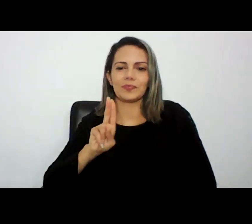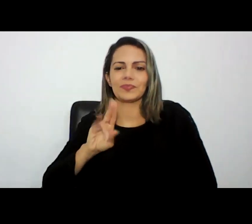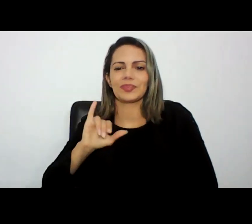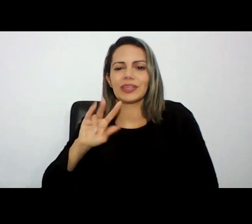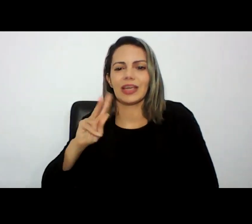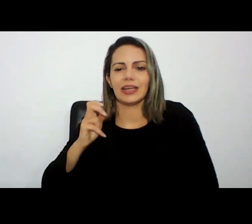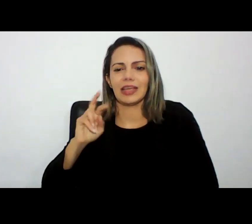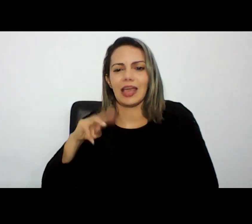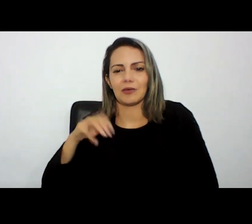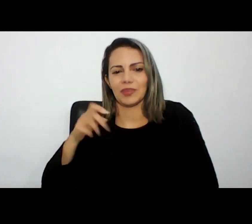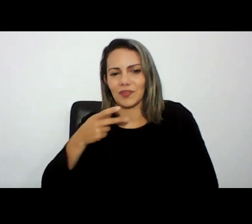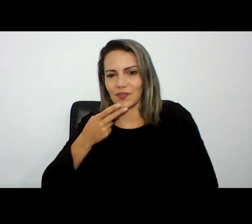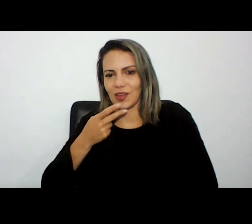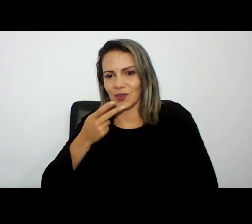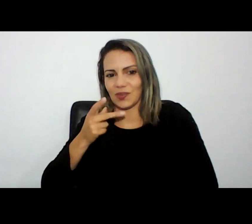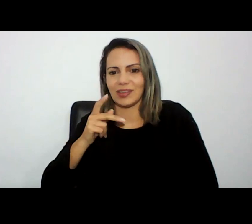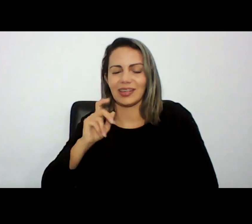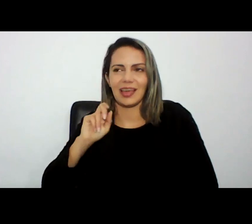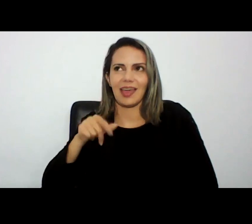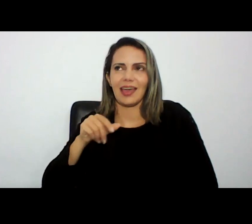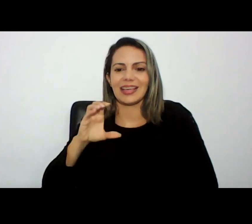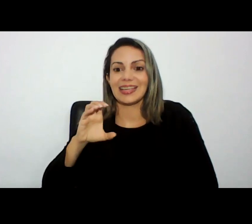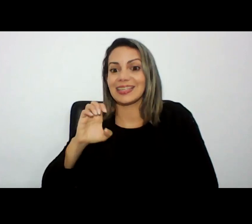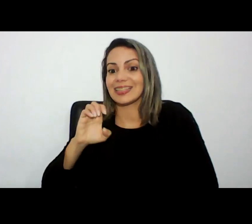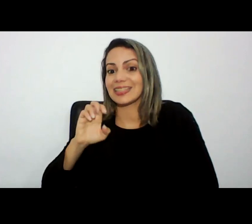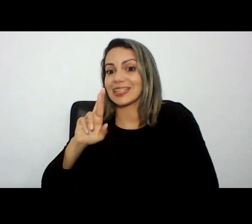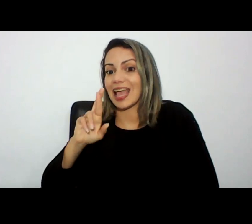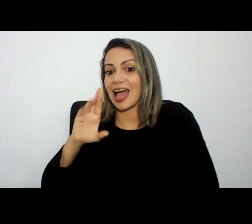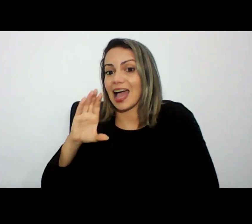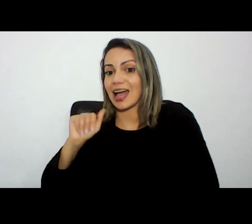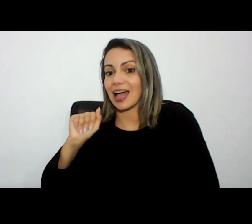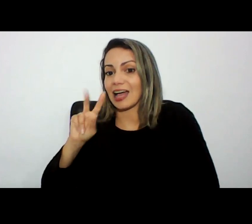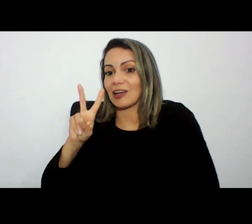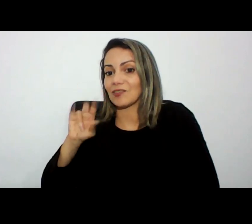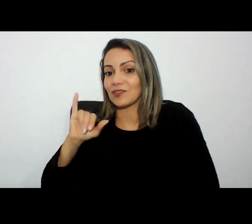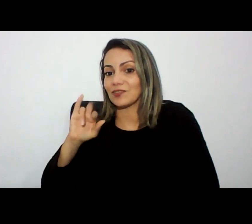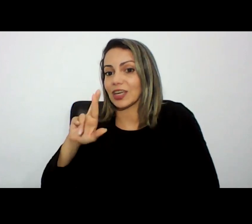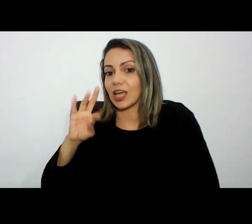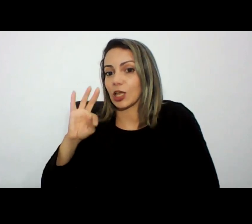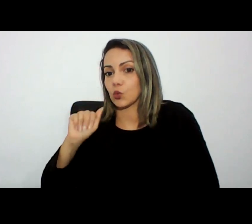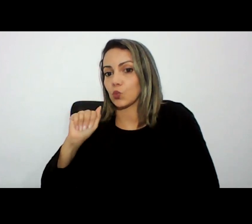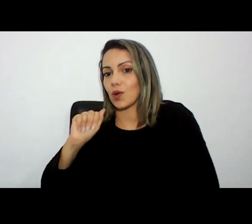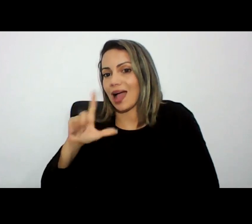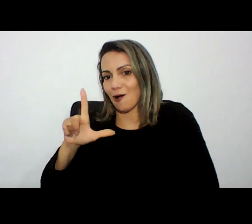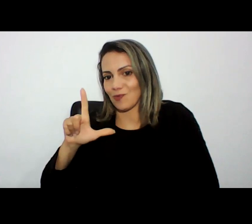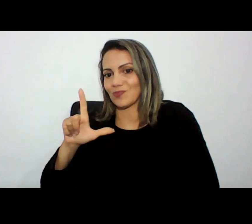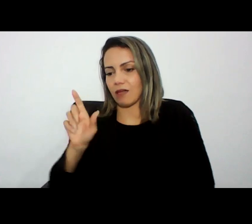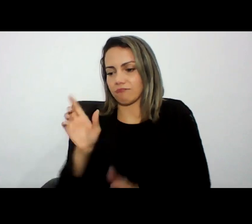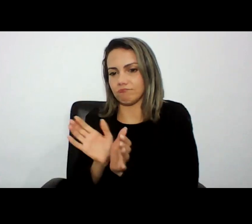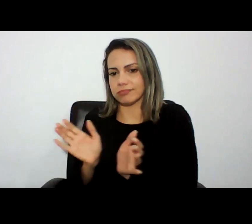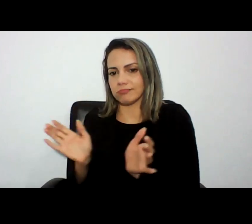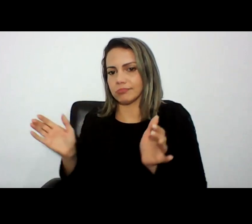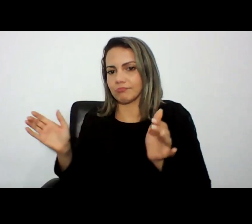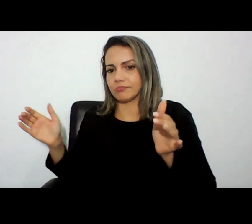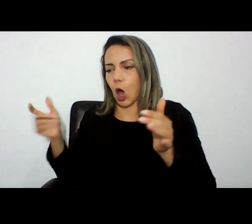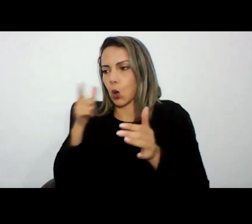geofencing que é uma cerca a gente cria uma cerca virtual ali nas redes sociais que estão abertas e ficamos